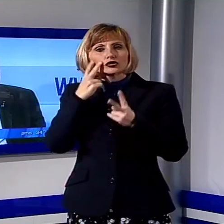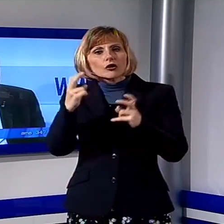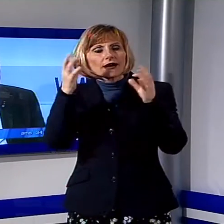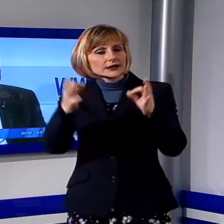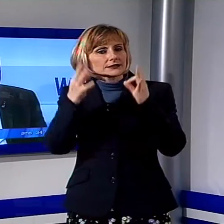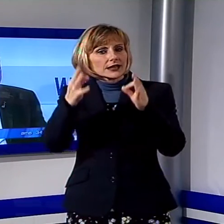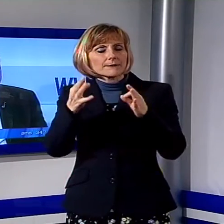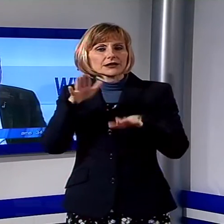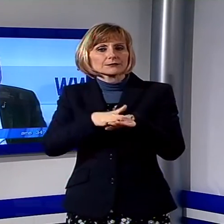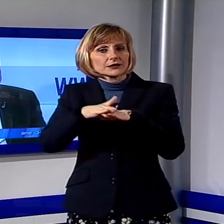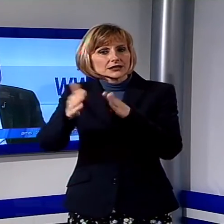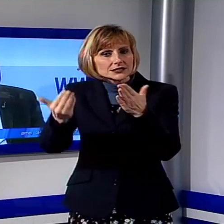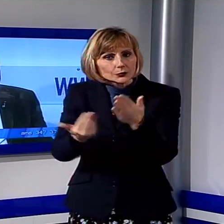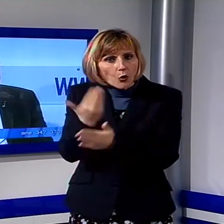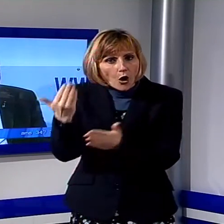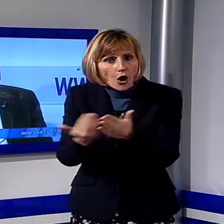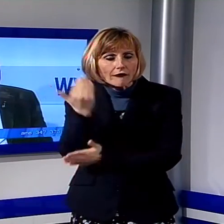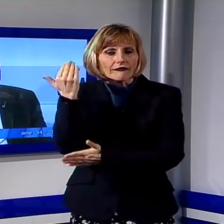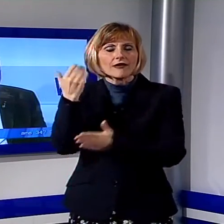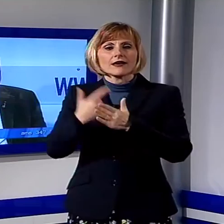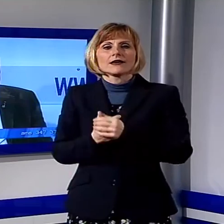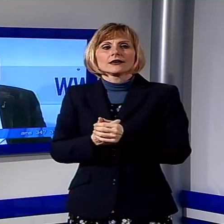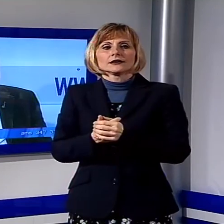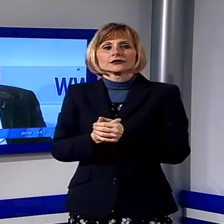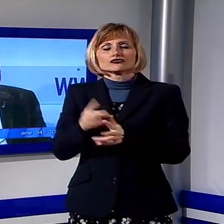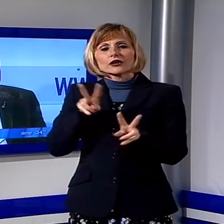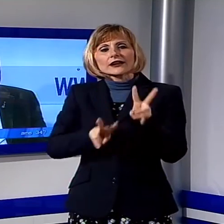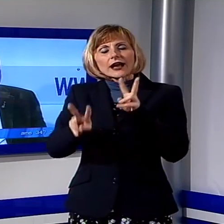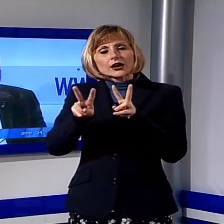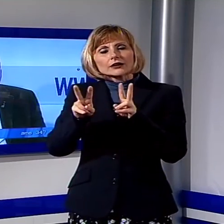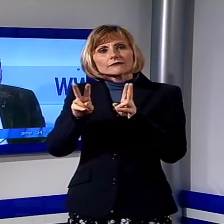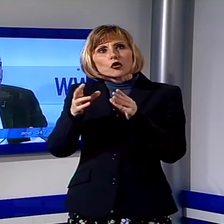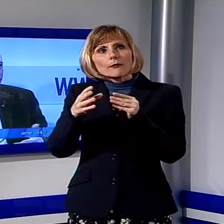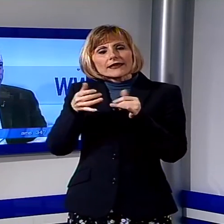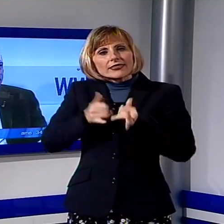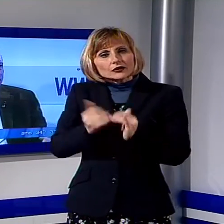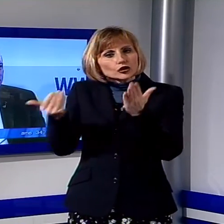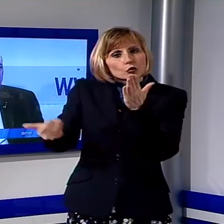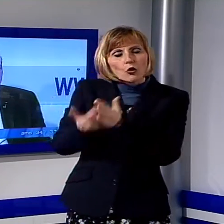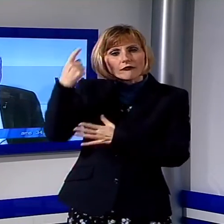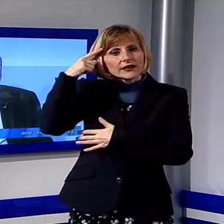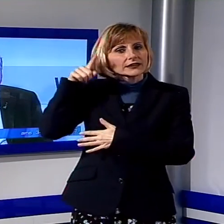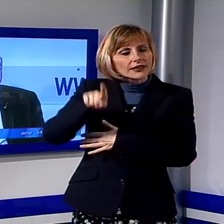delle miscele che possono far nascere nuove idee e che portano poi a quello che abbiamo visto.